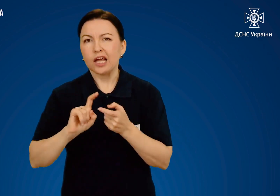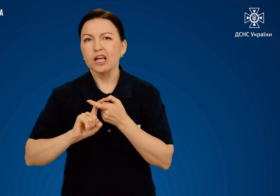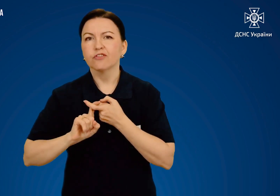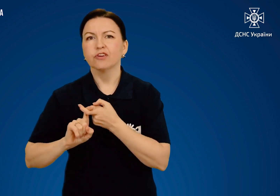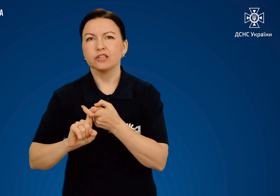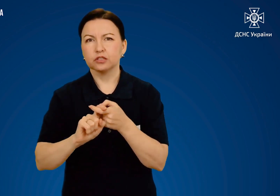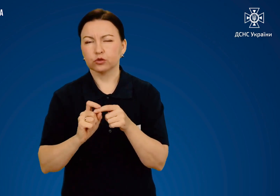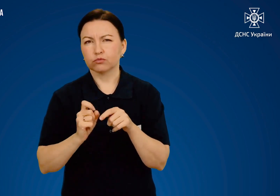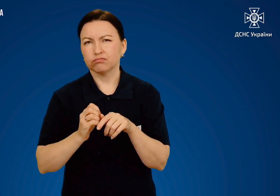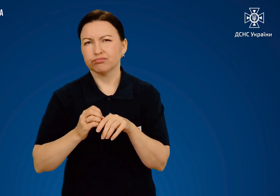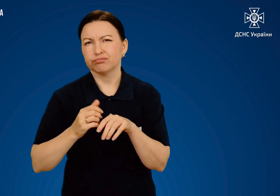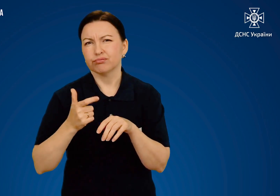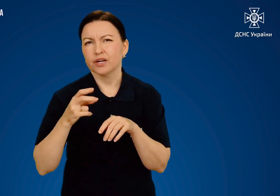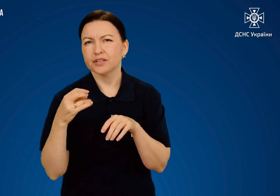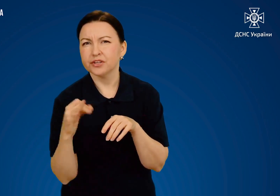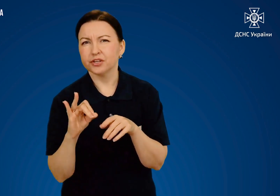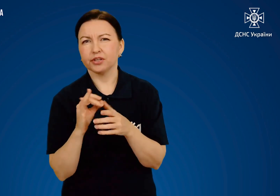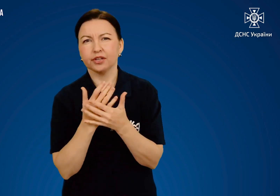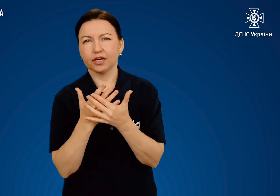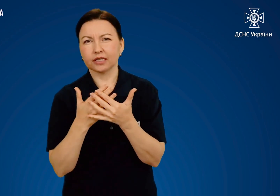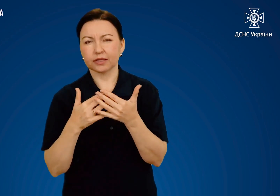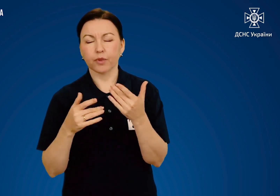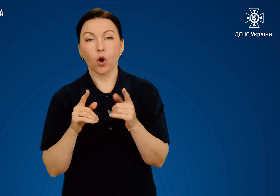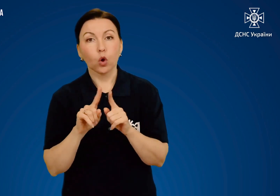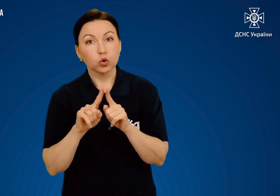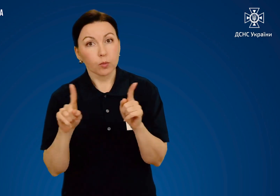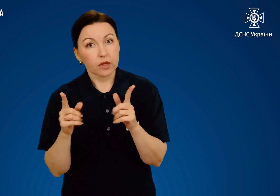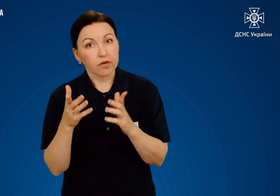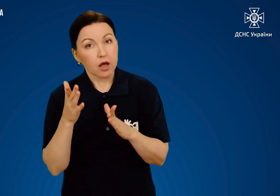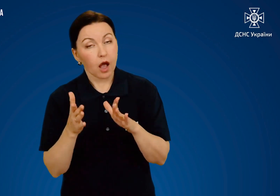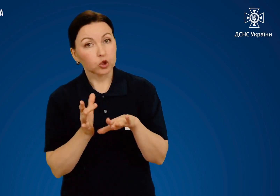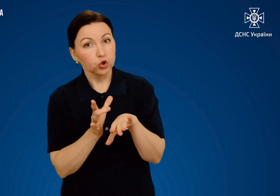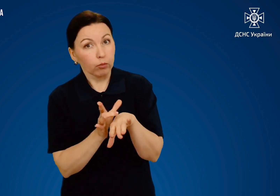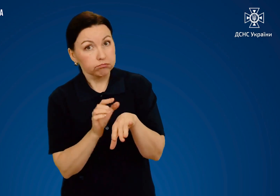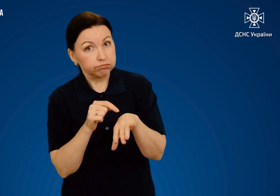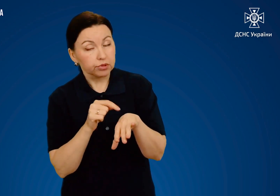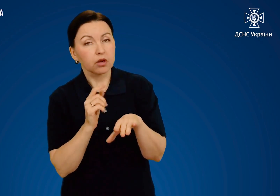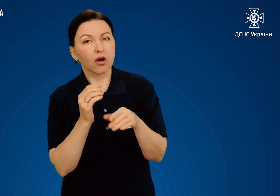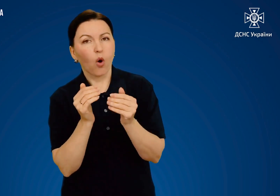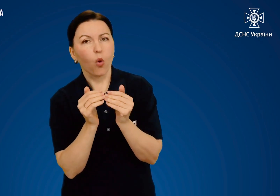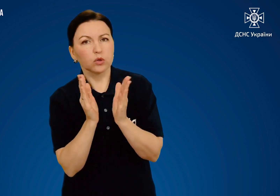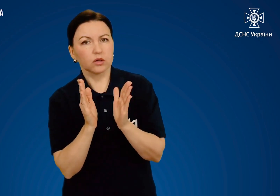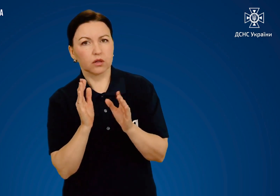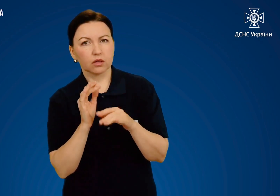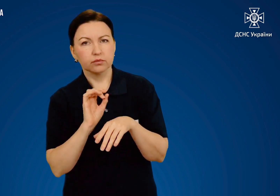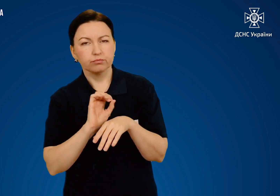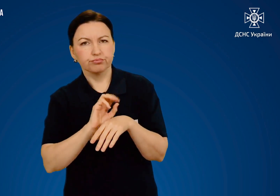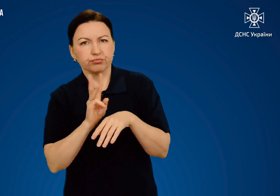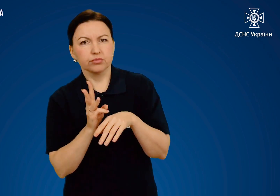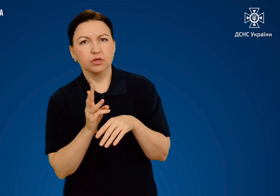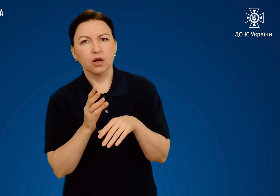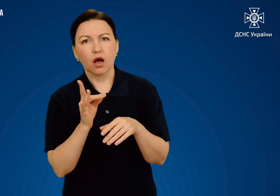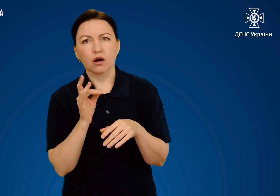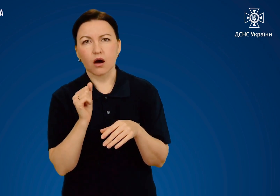розвитку інфекційного процесу, особливо якщо на ушкодженій ділянці відкрилась рана.